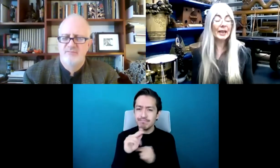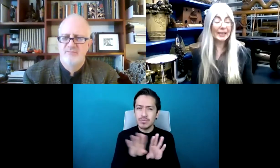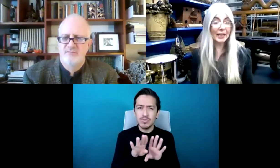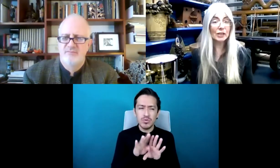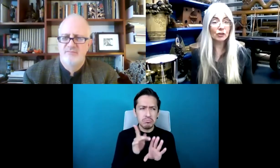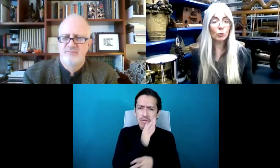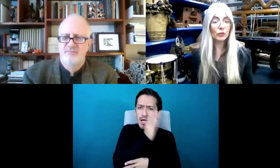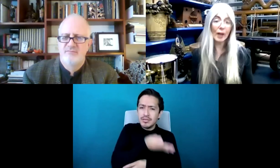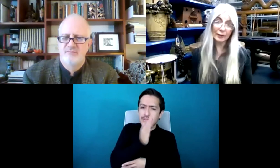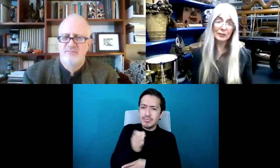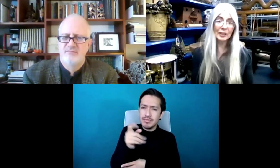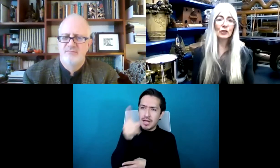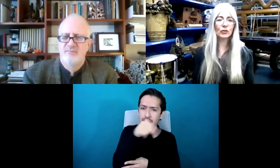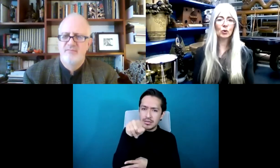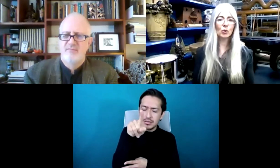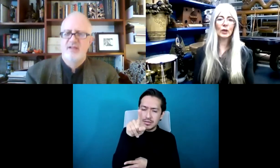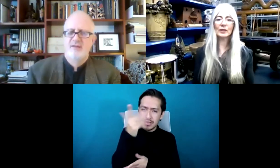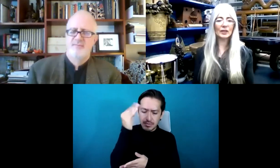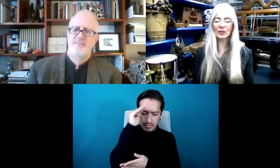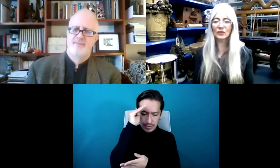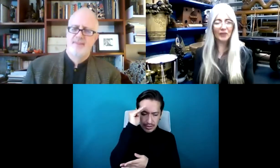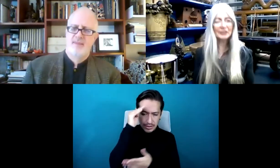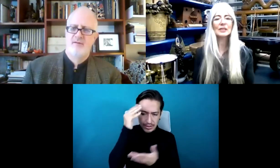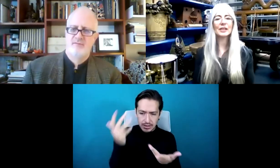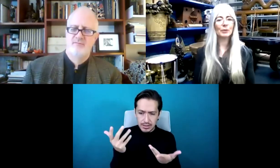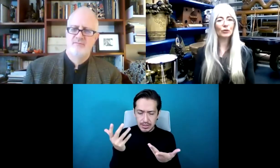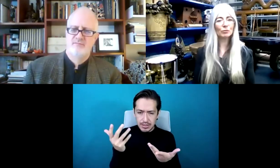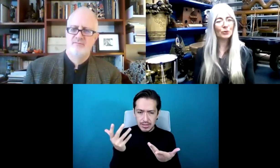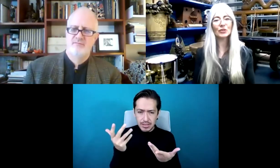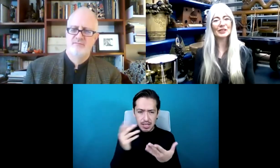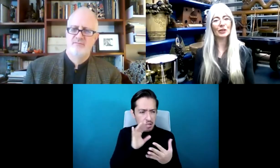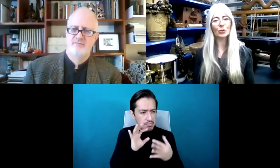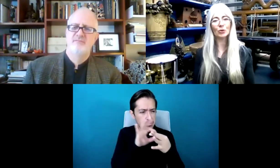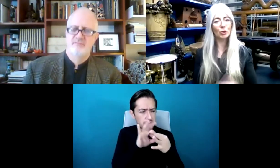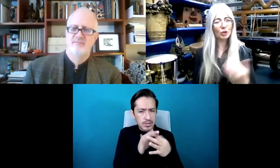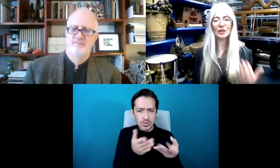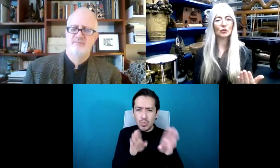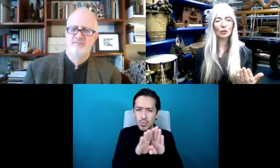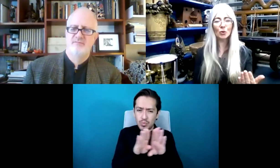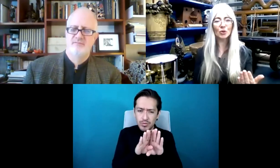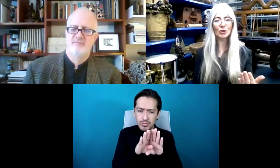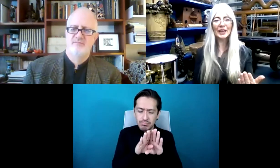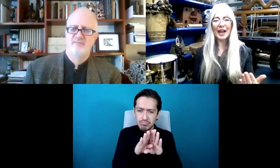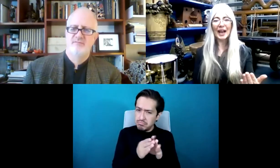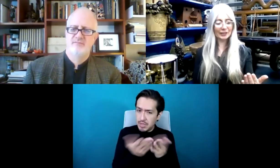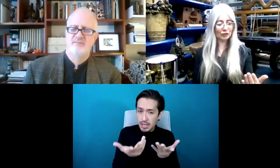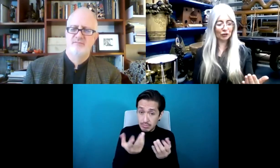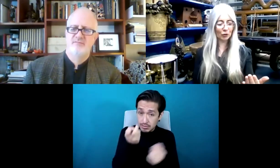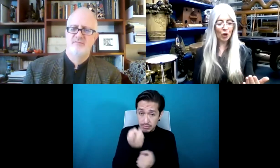y pensar cómo puedes vincularte a eso. Es exactamente como la música.